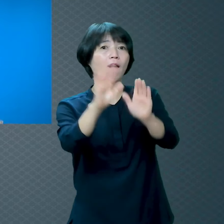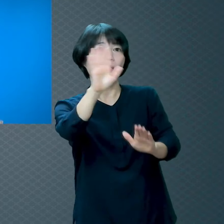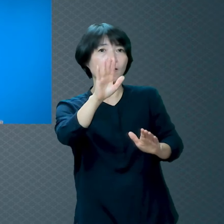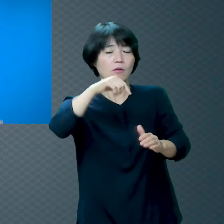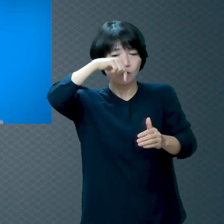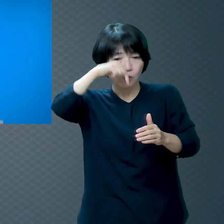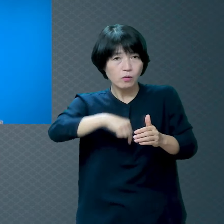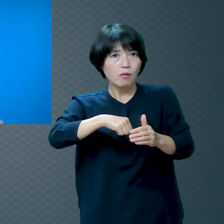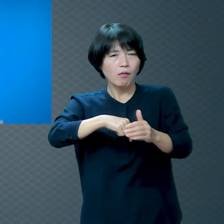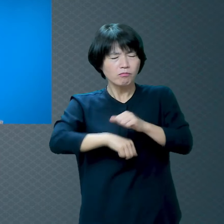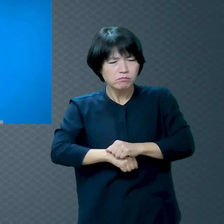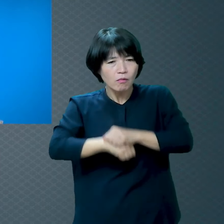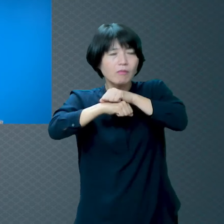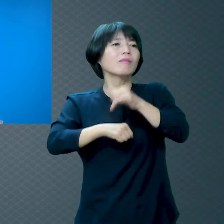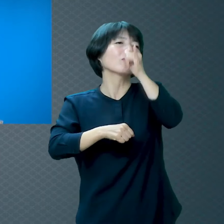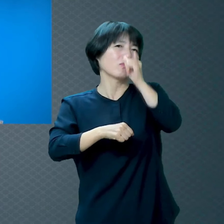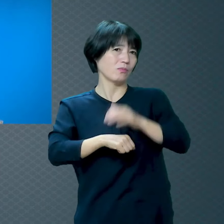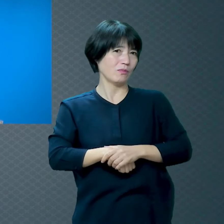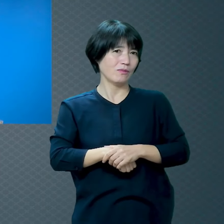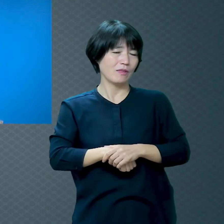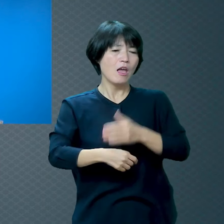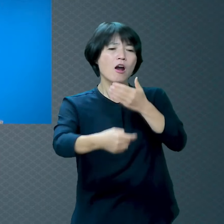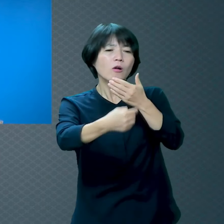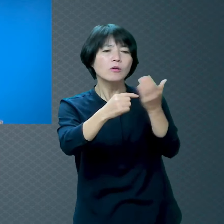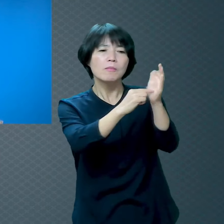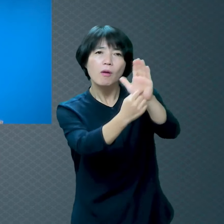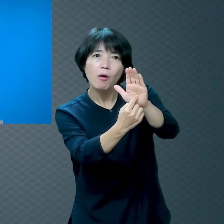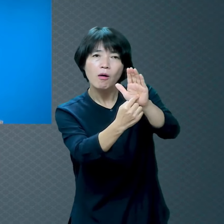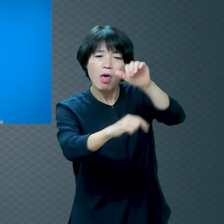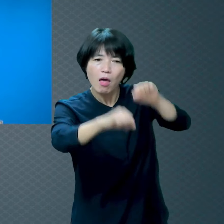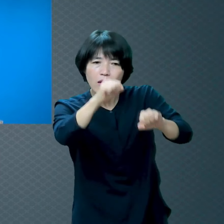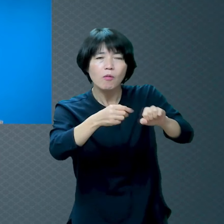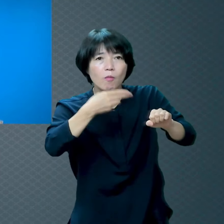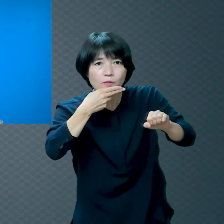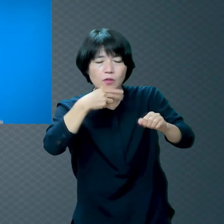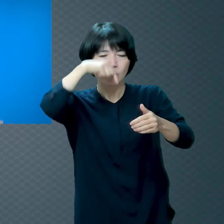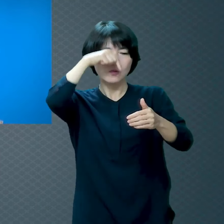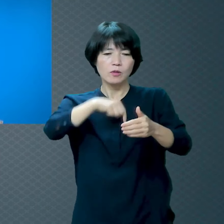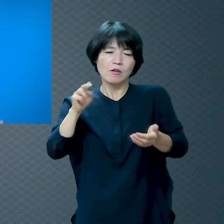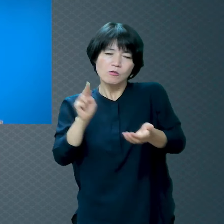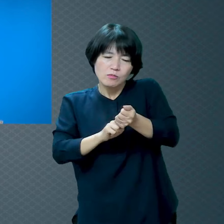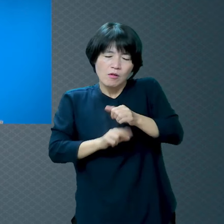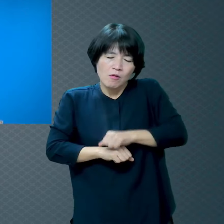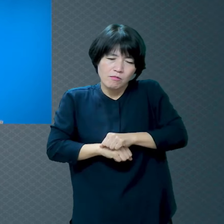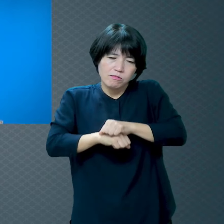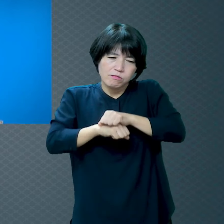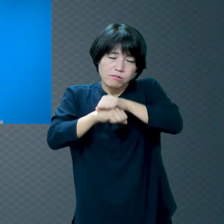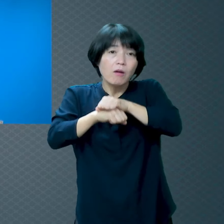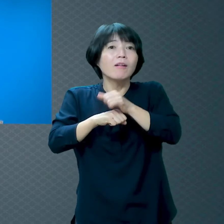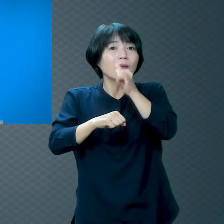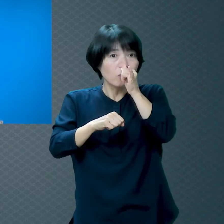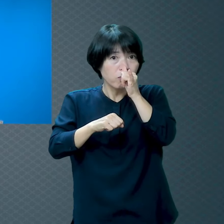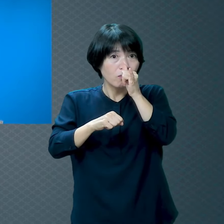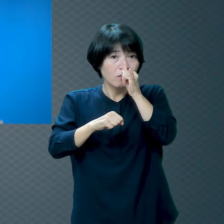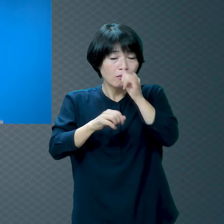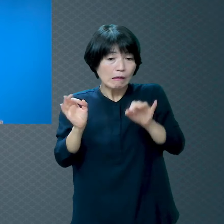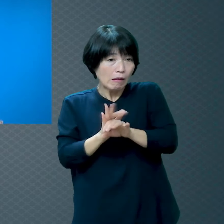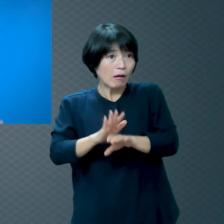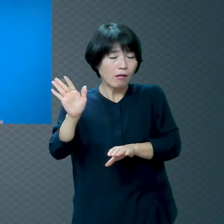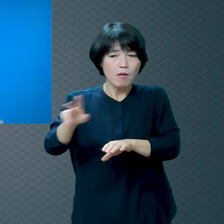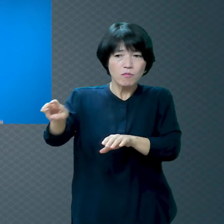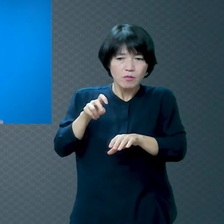거예요? 그게 누른 거지 없는 게 아닙니다 속으면 안 되는 거예요